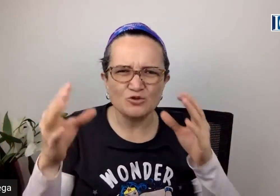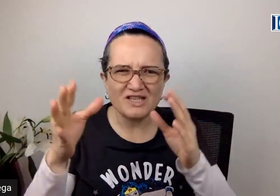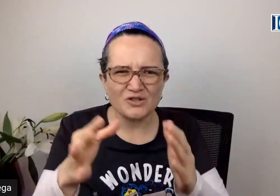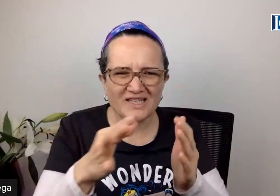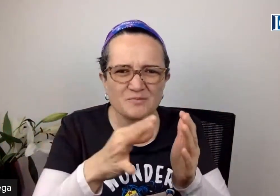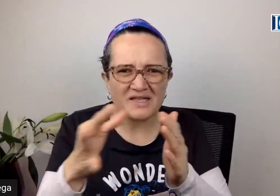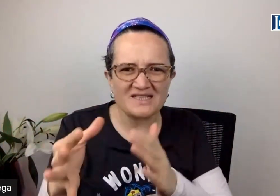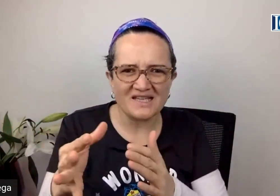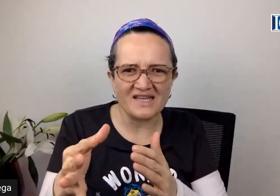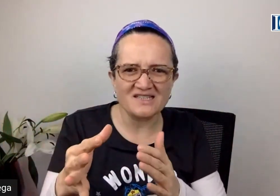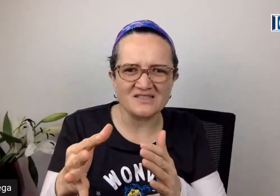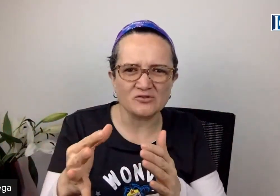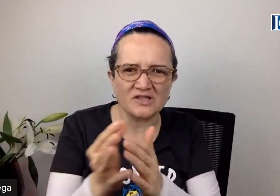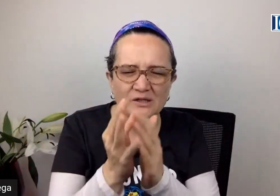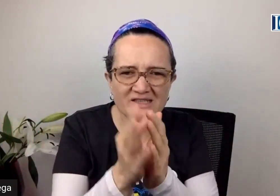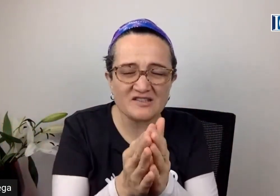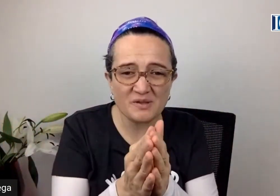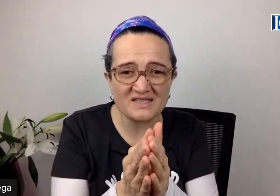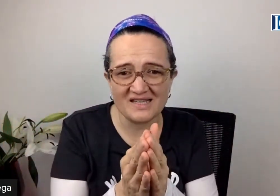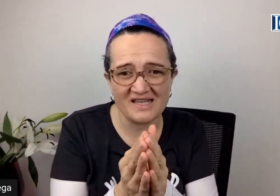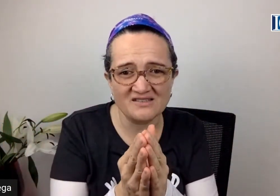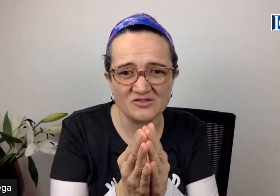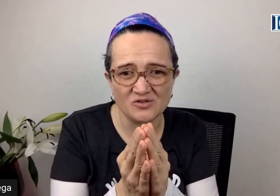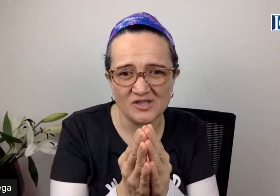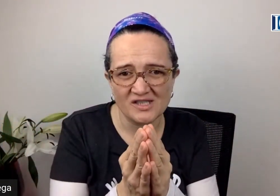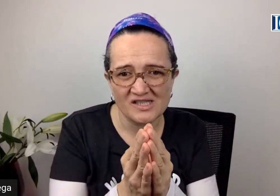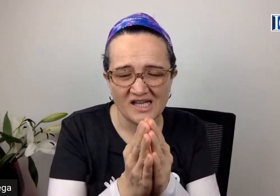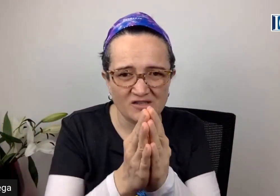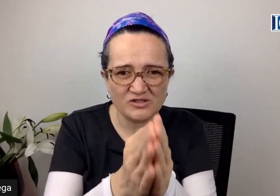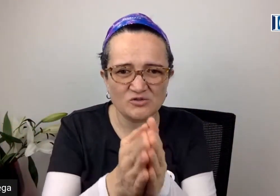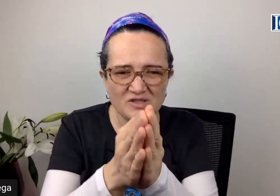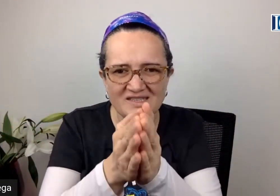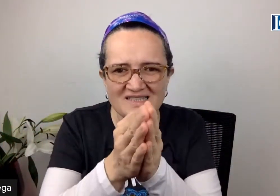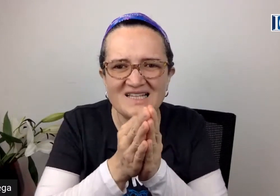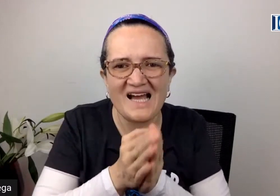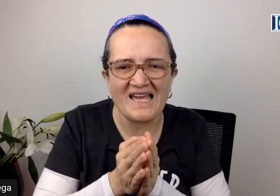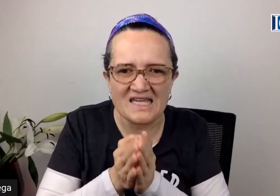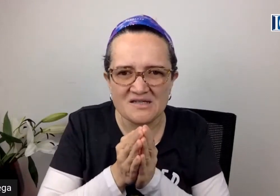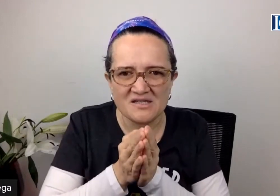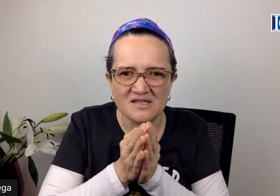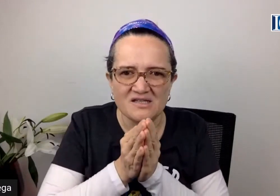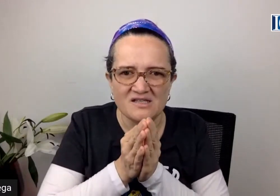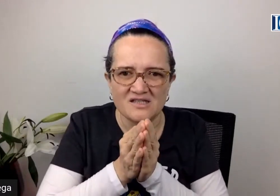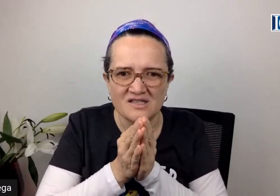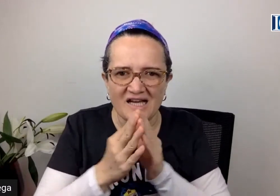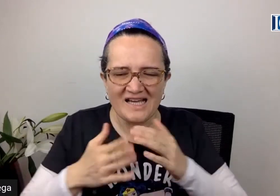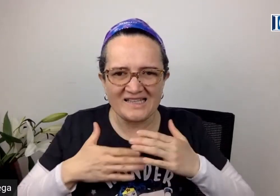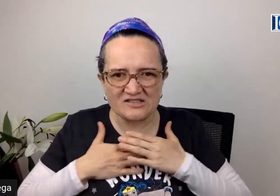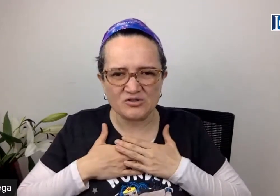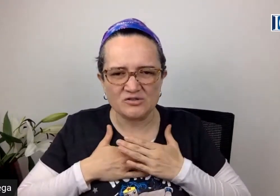buscando la experiencia de éxito y ¿qué es la experiencia de éxito? Algo que tú ya tienes ahí, acá adentro,